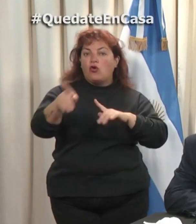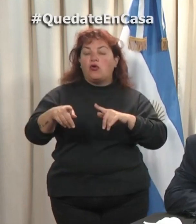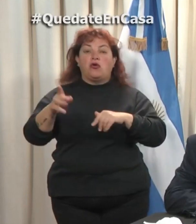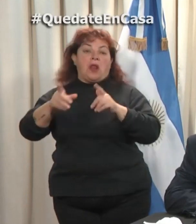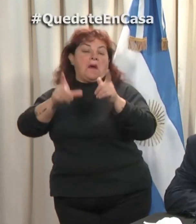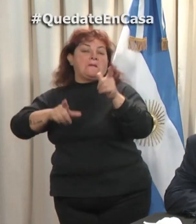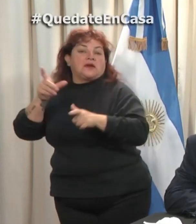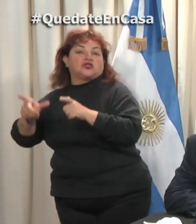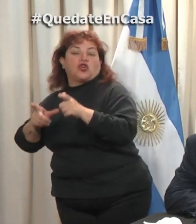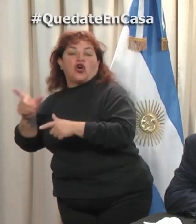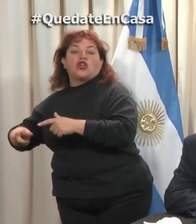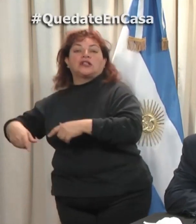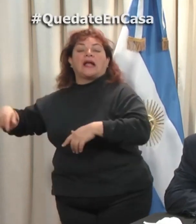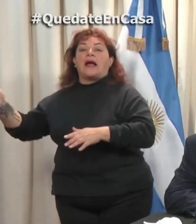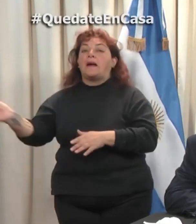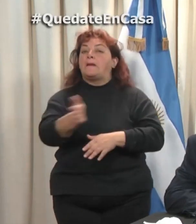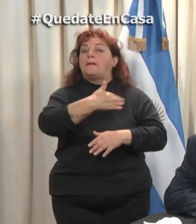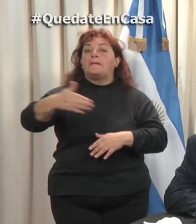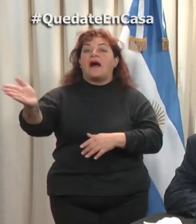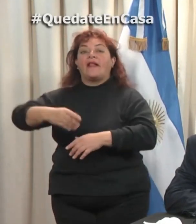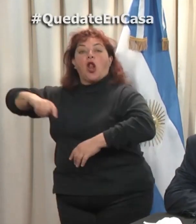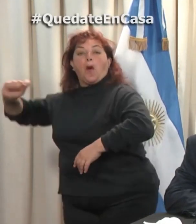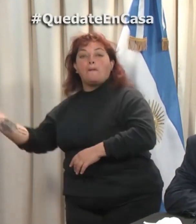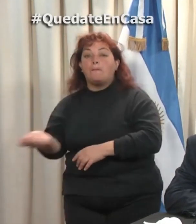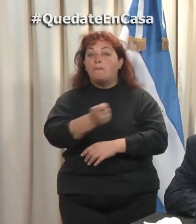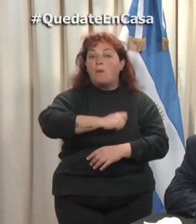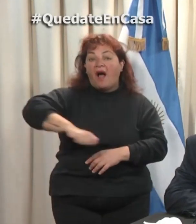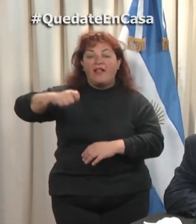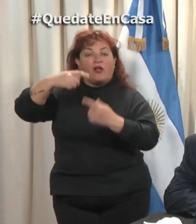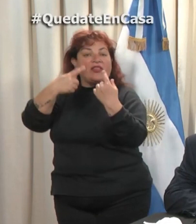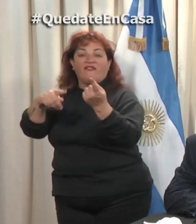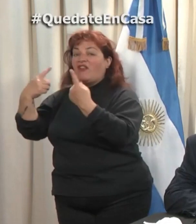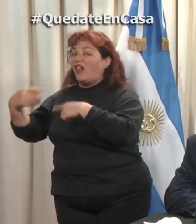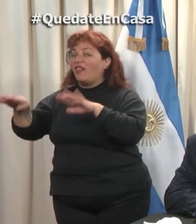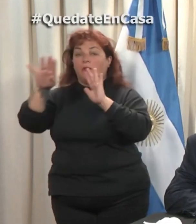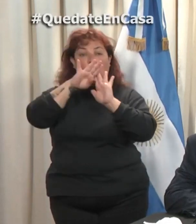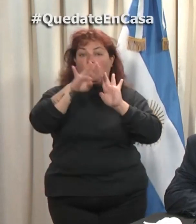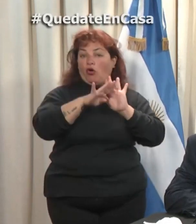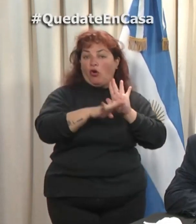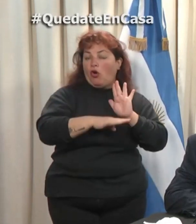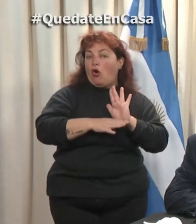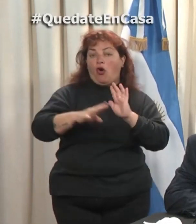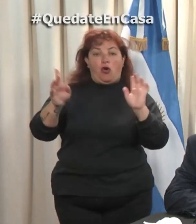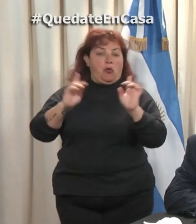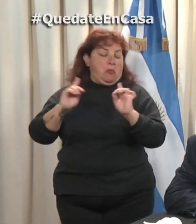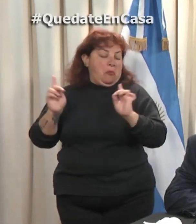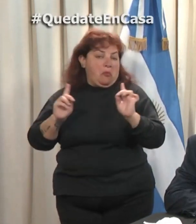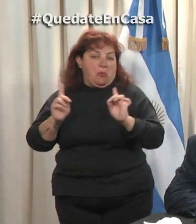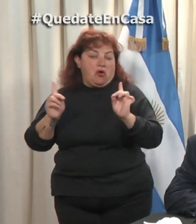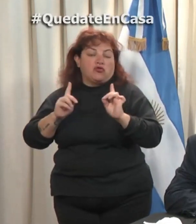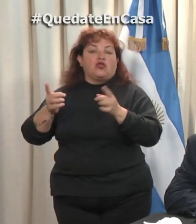gente que practica la disciplina del pádel, de tenis, con estrictos protocolos, sin la posibilidad de la utilización de